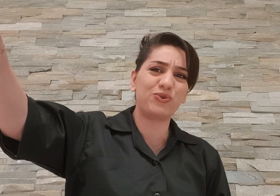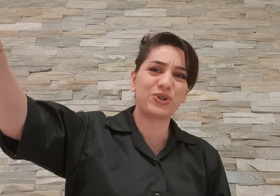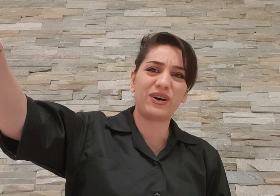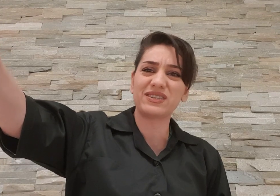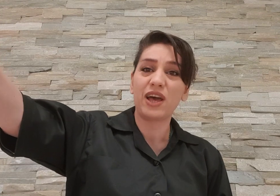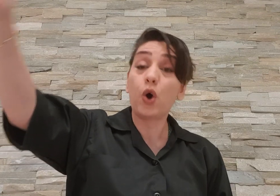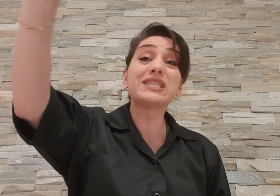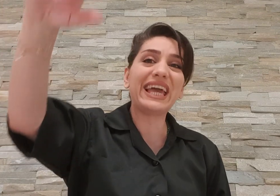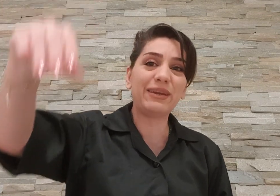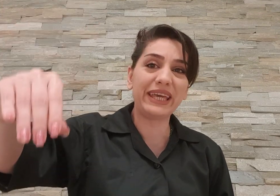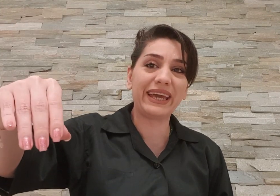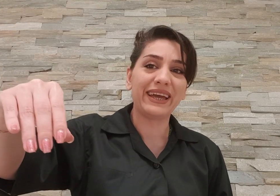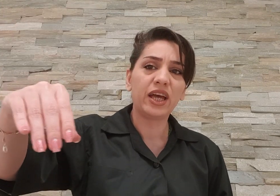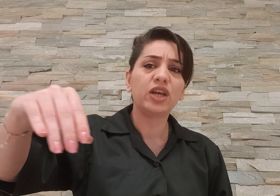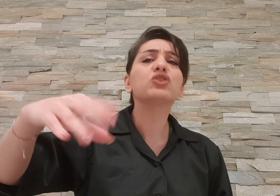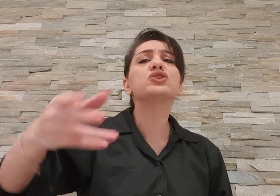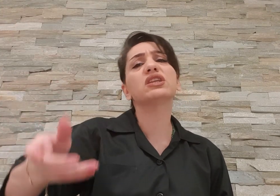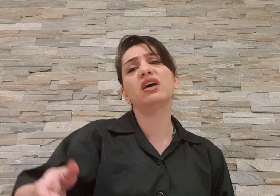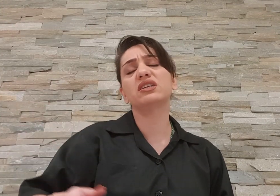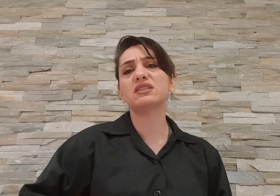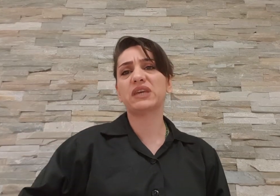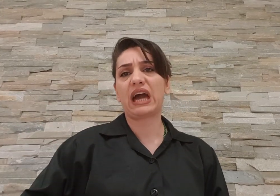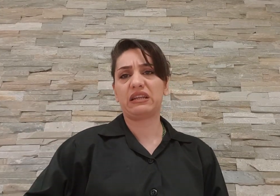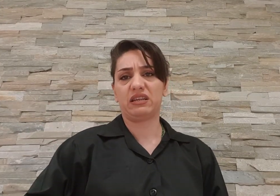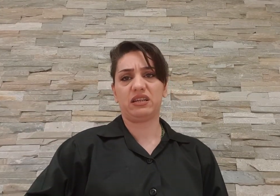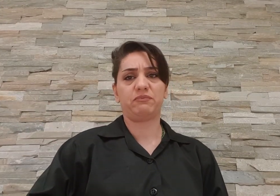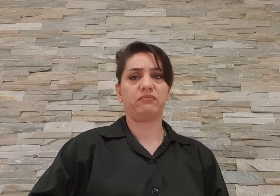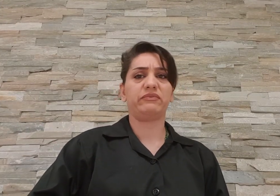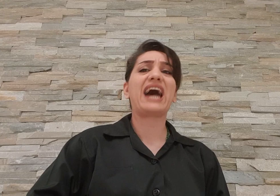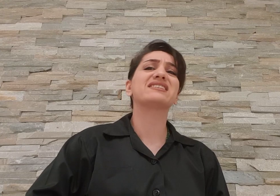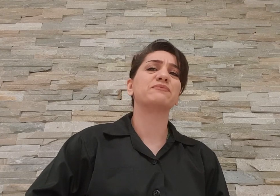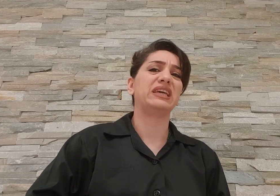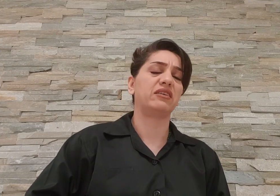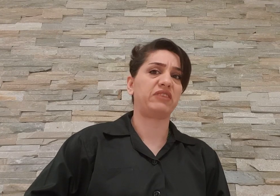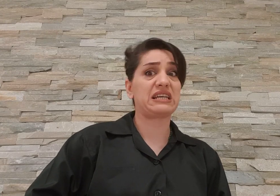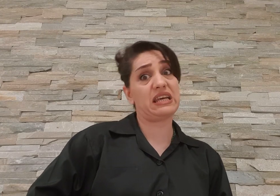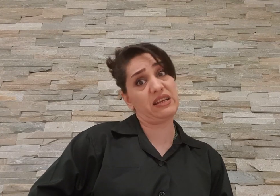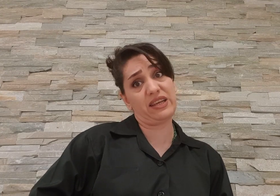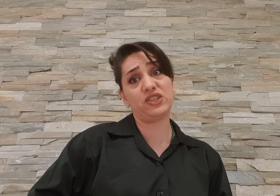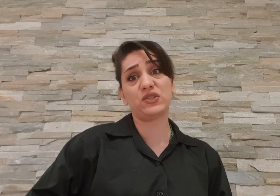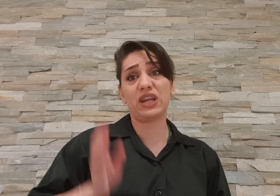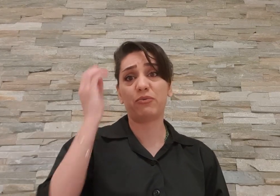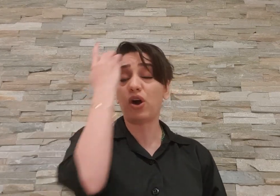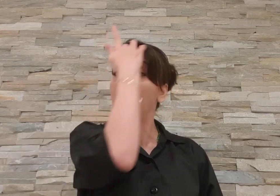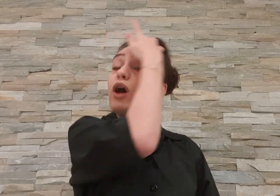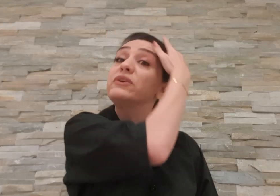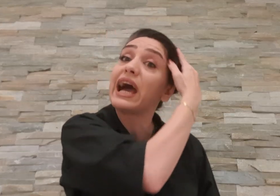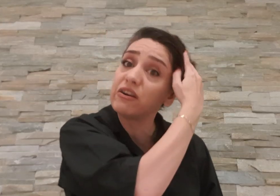کجاست؟ حوض علمیه داشته تا چیز میکرده درس میگرفت اصلا این چیزا نبوده حالا که الان